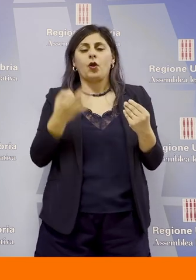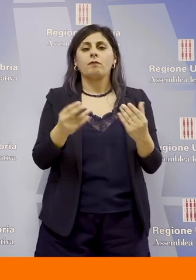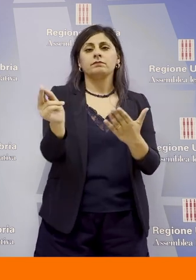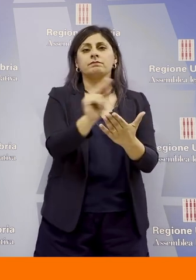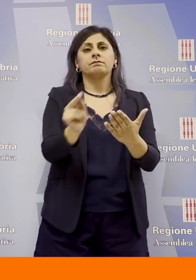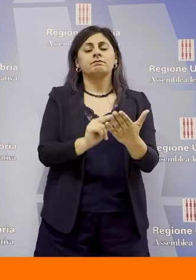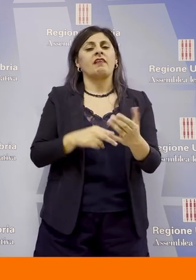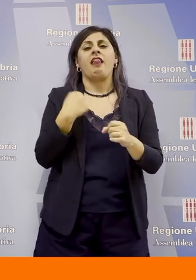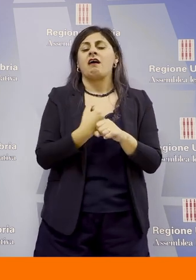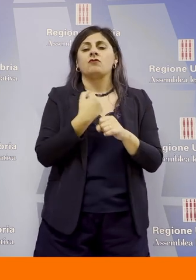importantissimo lavoro.